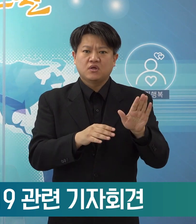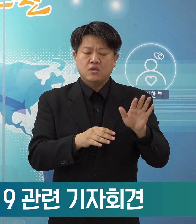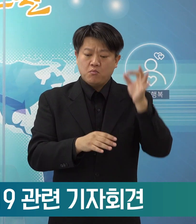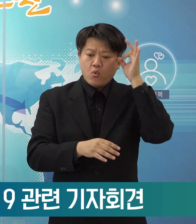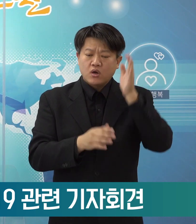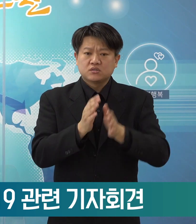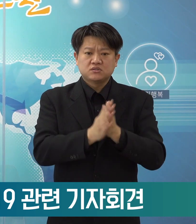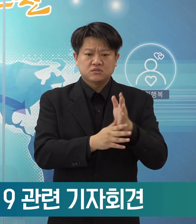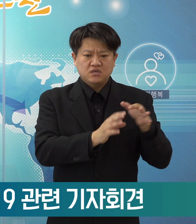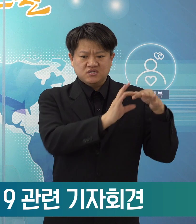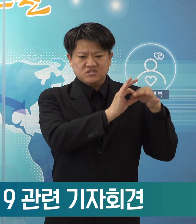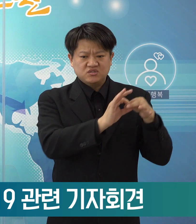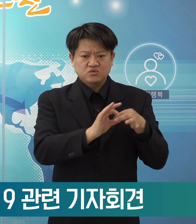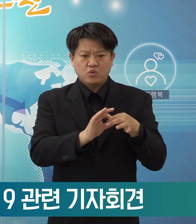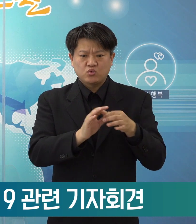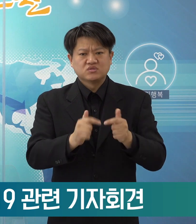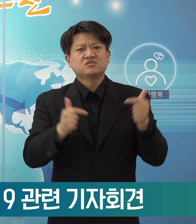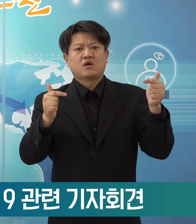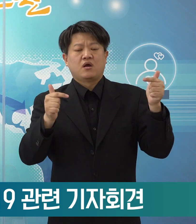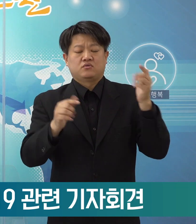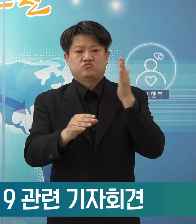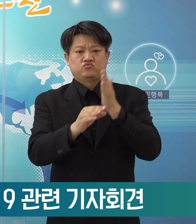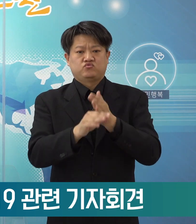증가하고 있는 그런 추세였습니다.